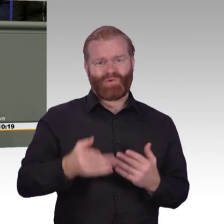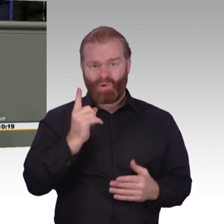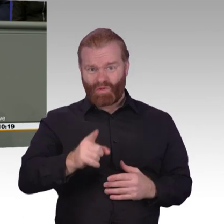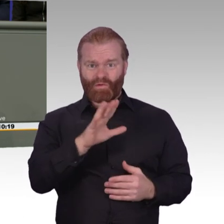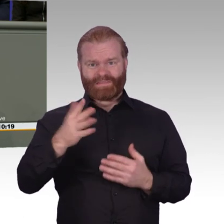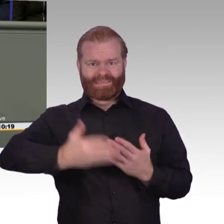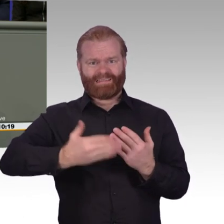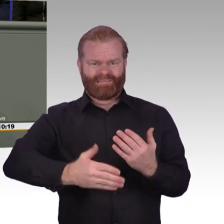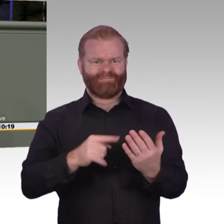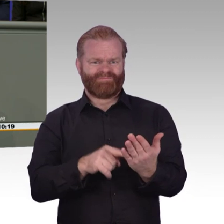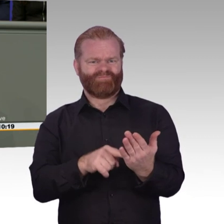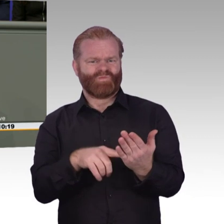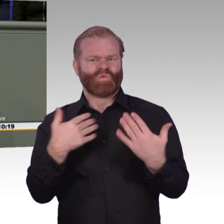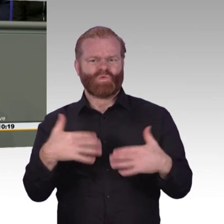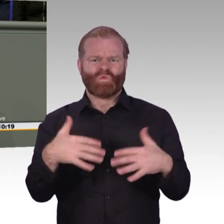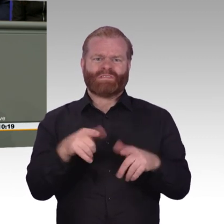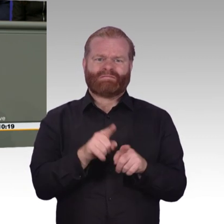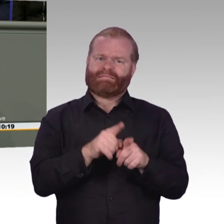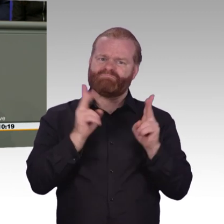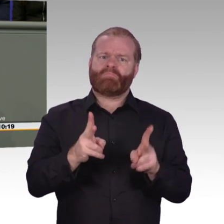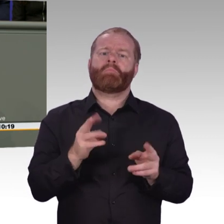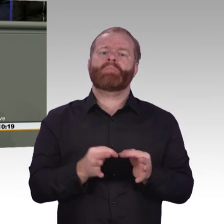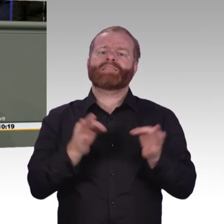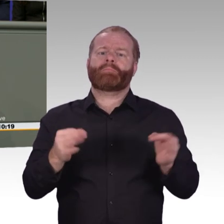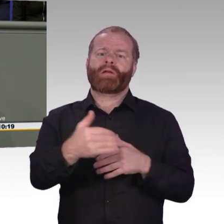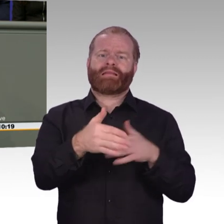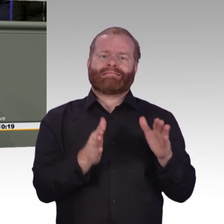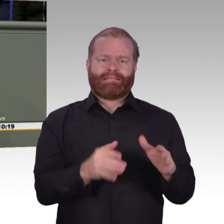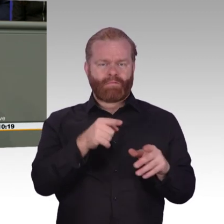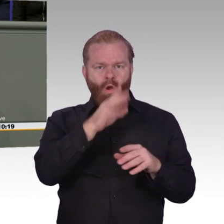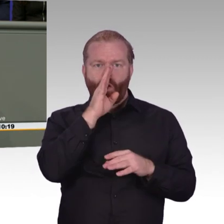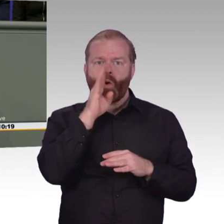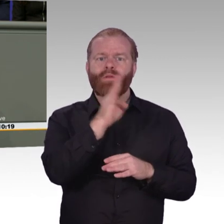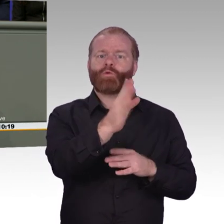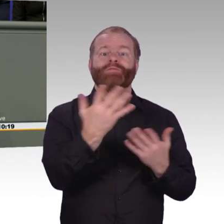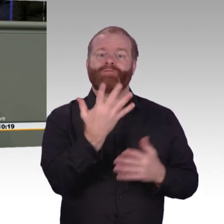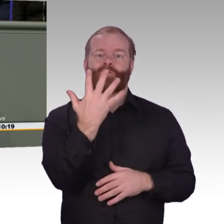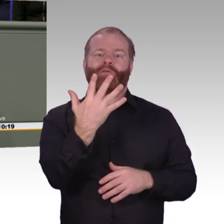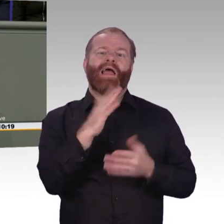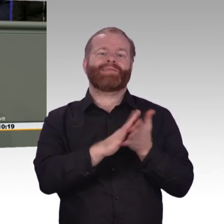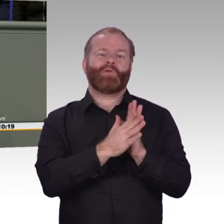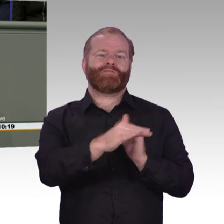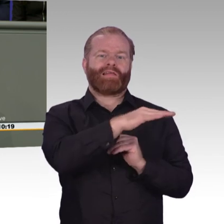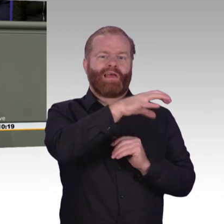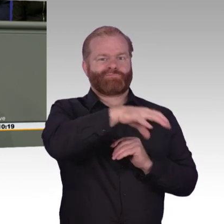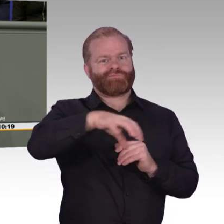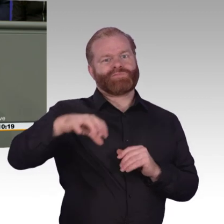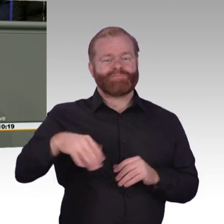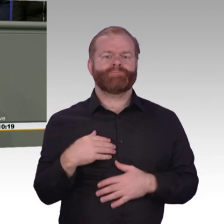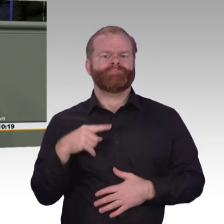welche Zielgruppen erfahren und welchen Nutzen. Und für die, die noch weiter interessiert sind, sind die Ziele beschrieben, die Umsetzungsstritte und auch ein Teil ist